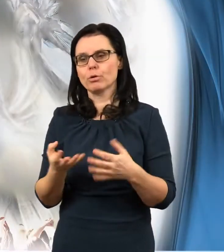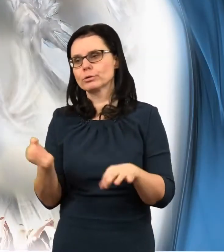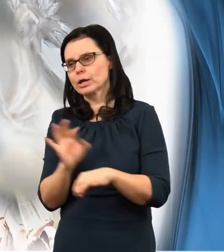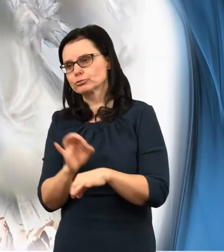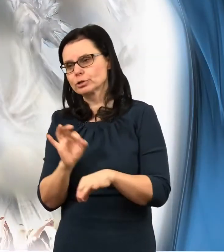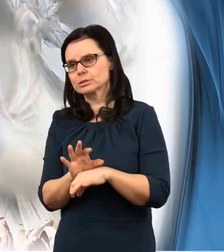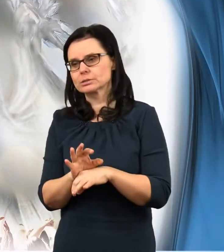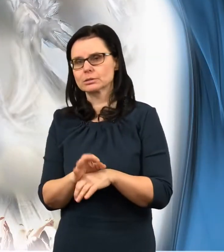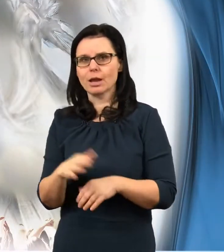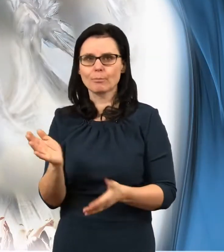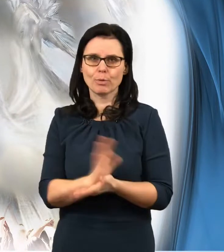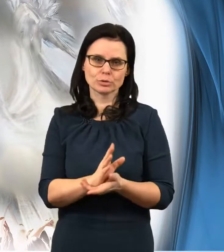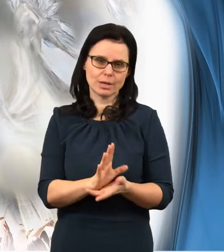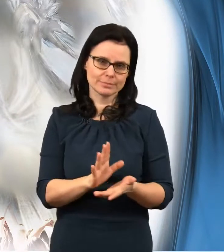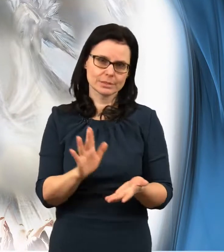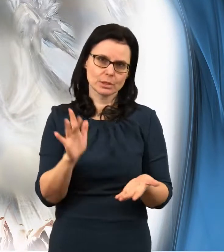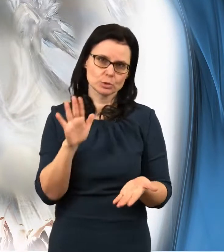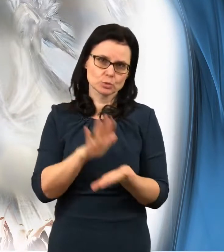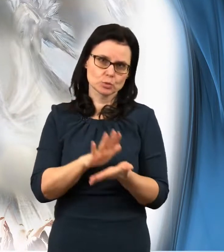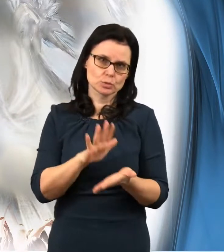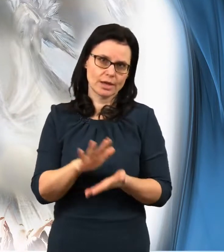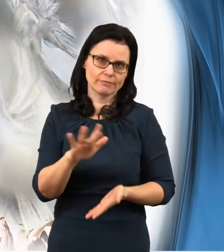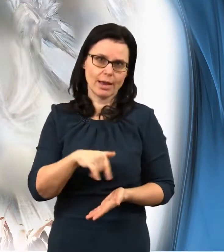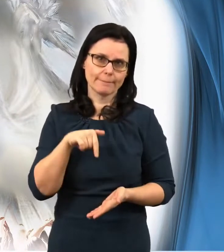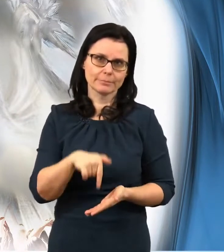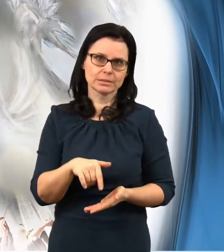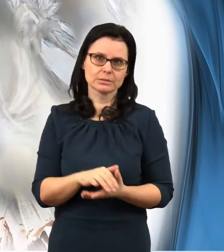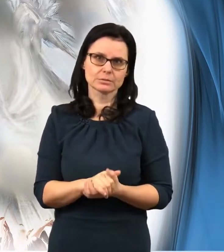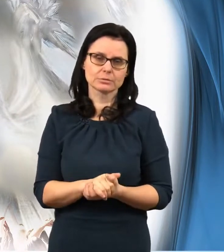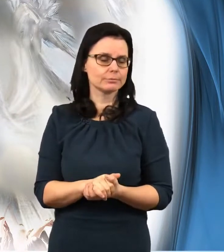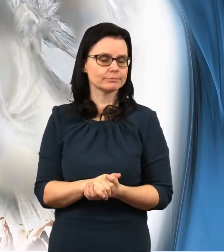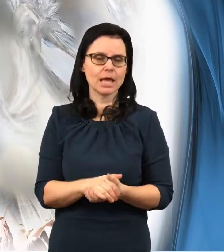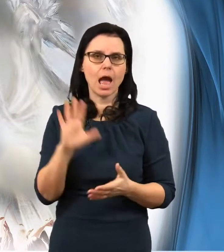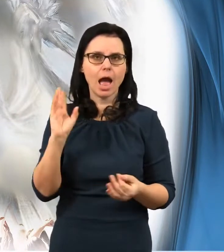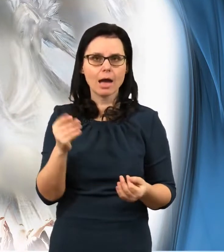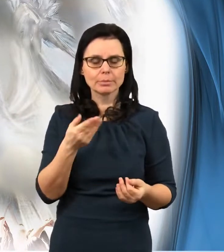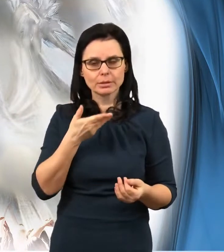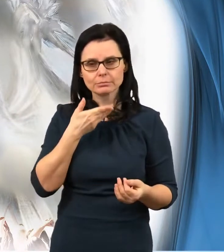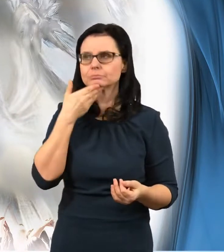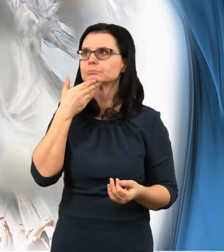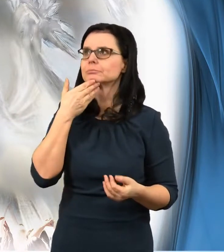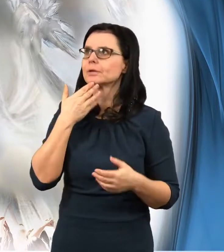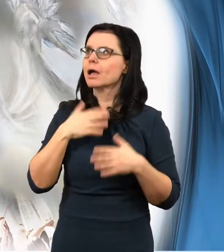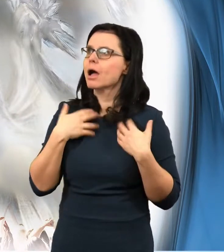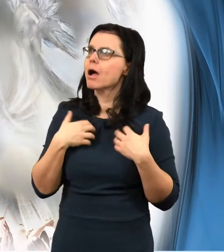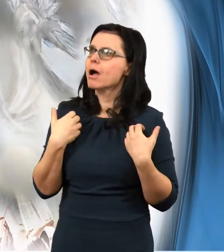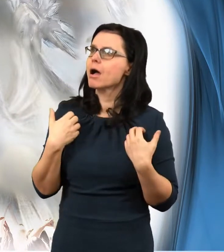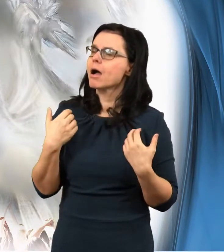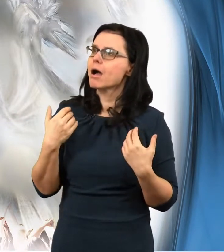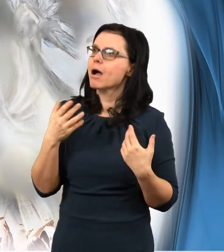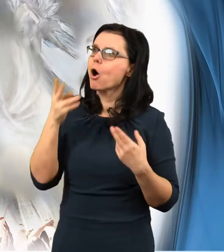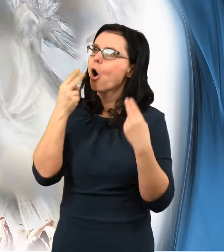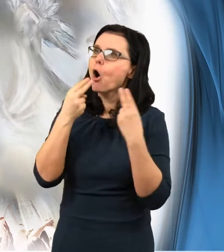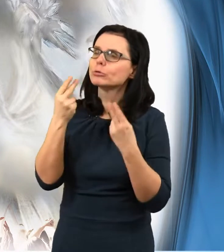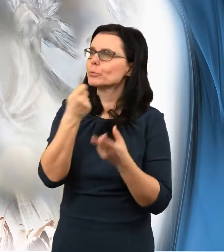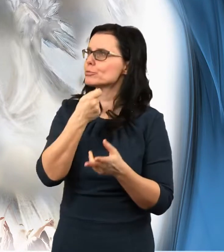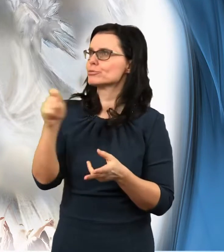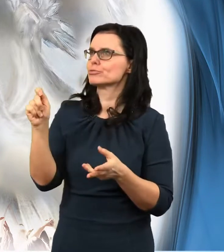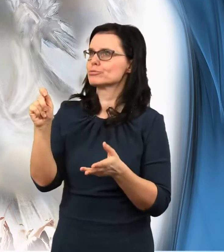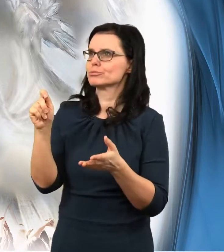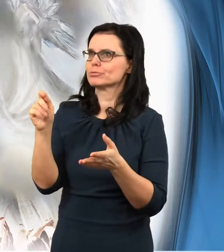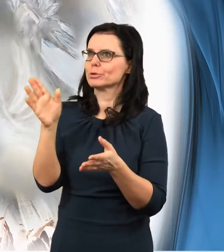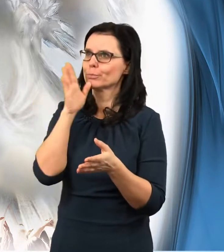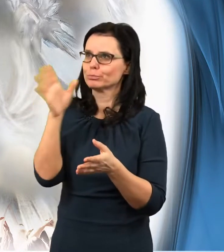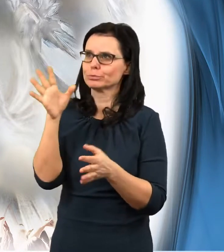ale pozemském. Ba naopak pozvědněme svoji mysl k hodnotám, které nikdy nestratí